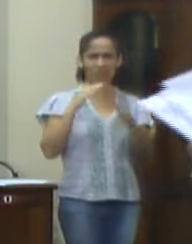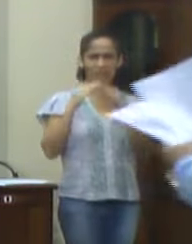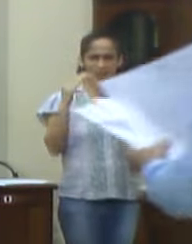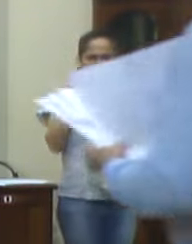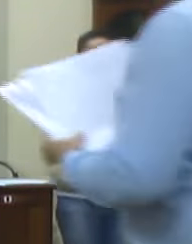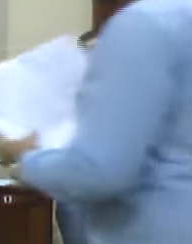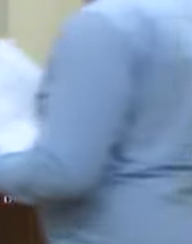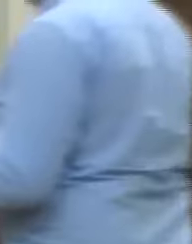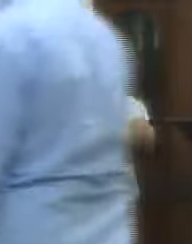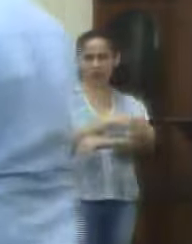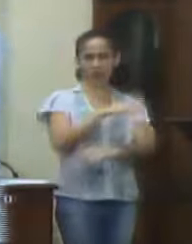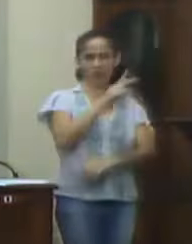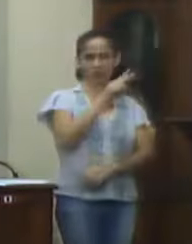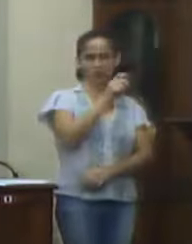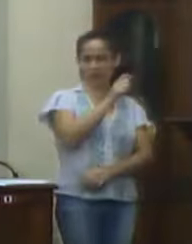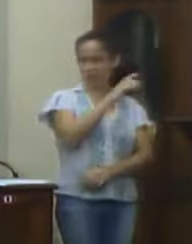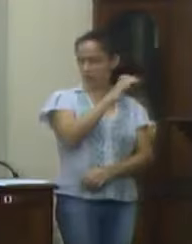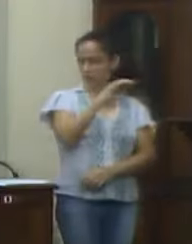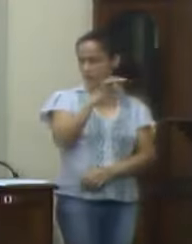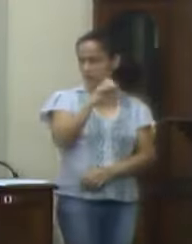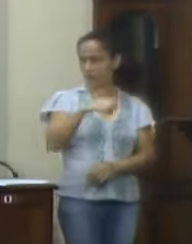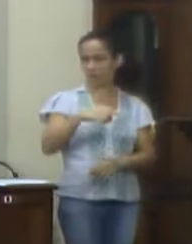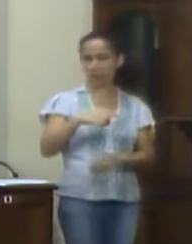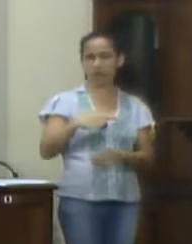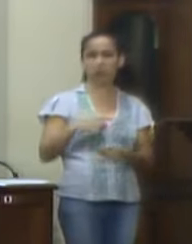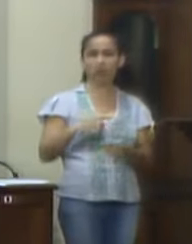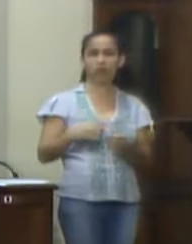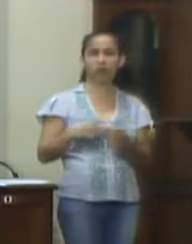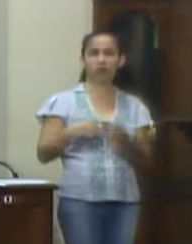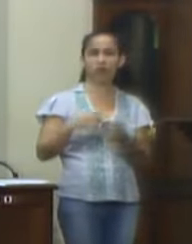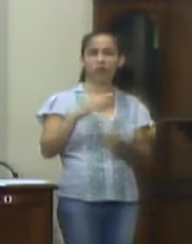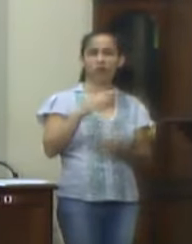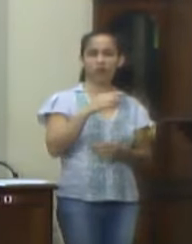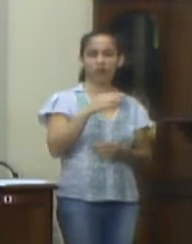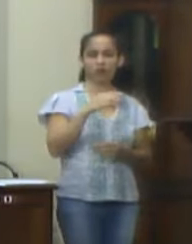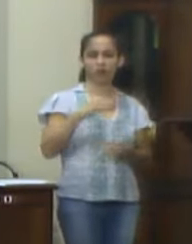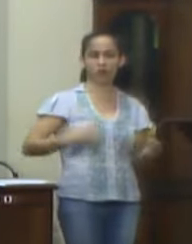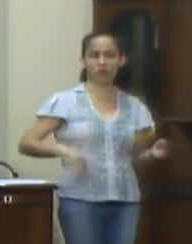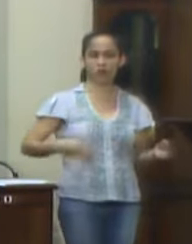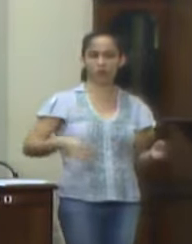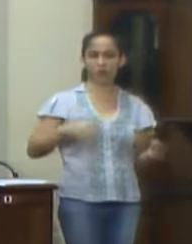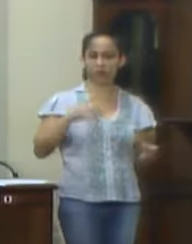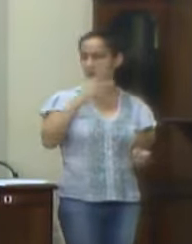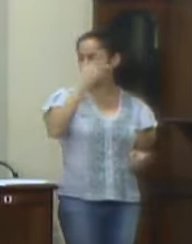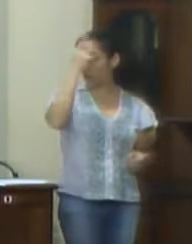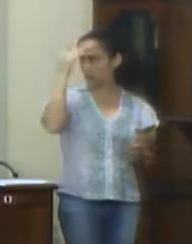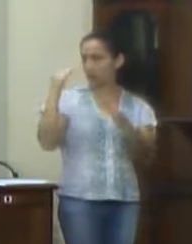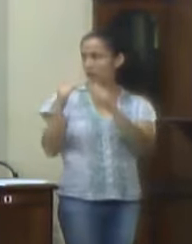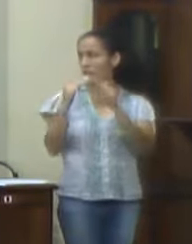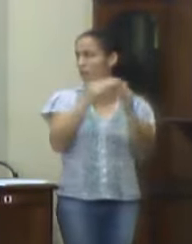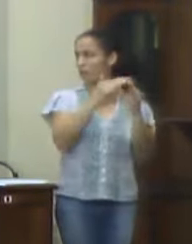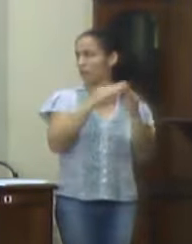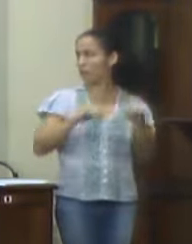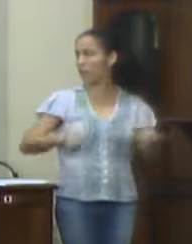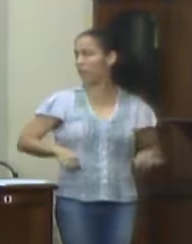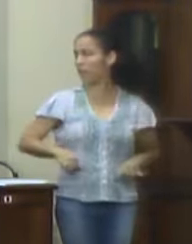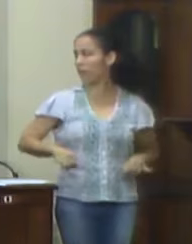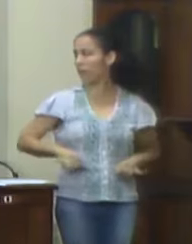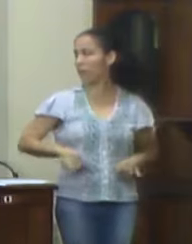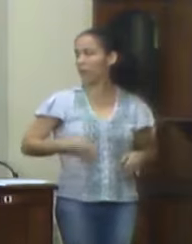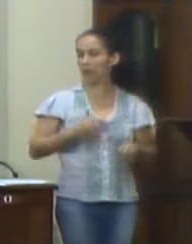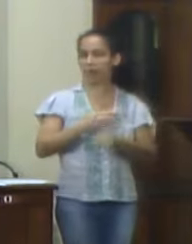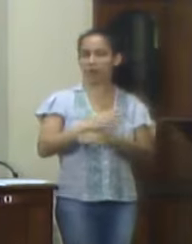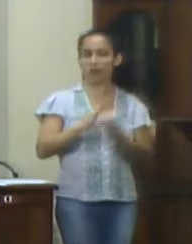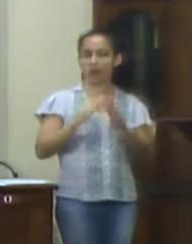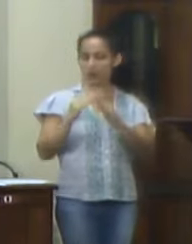Valentim de Castro, número 38, no Distrito de Conservatória. Justificativa. Moradores vêm sofrendo com a aparição de ratos dentro de suas